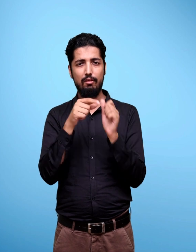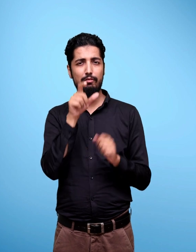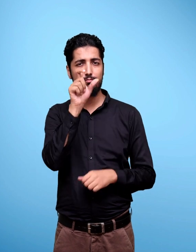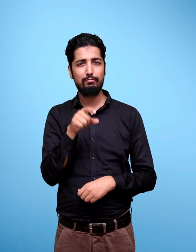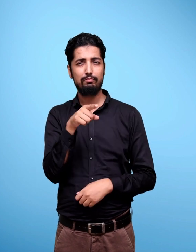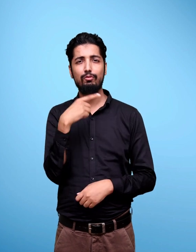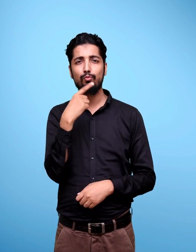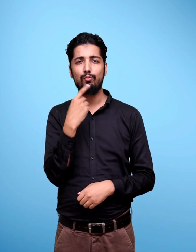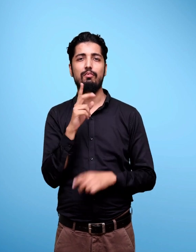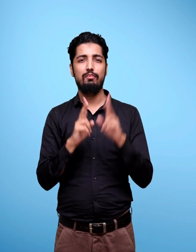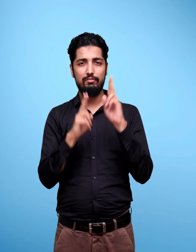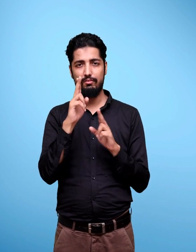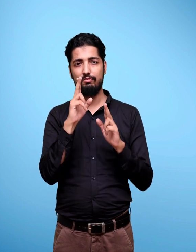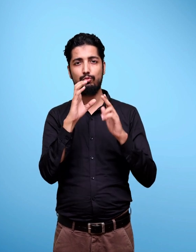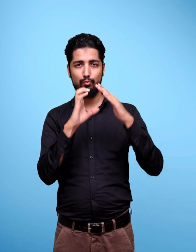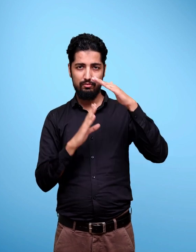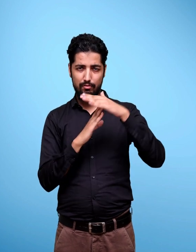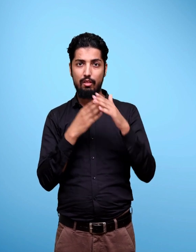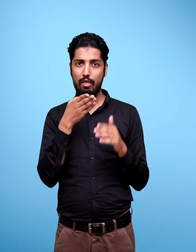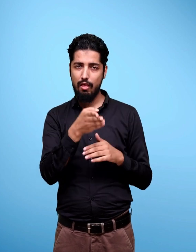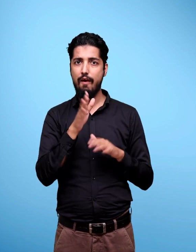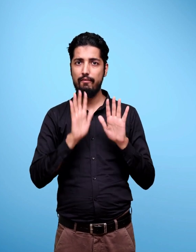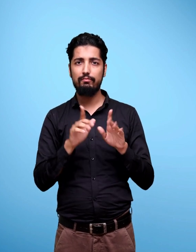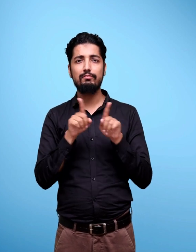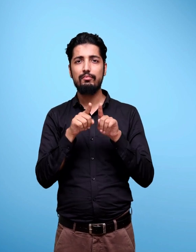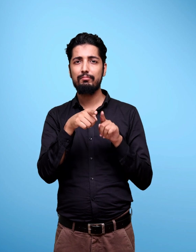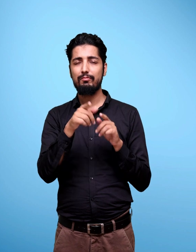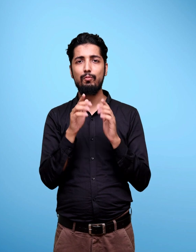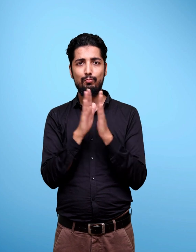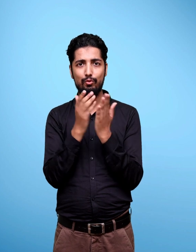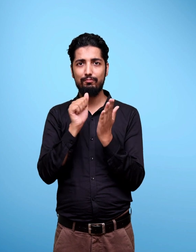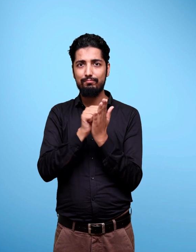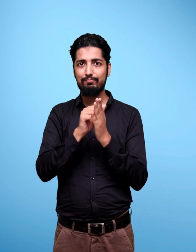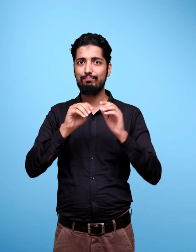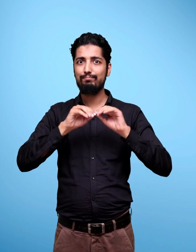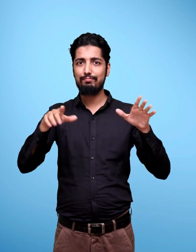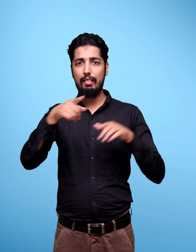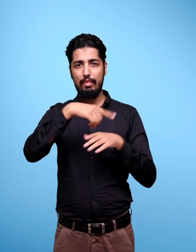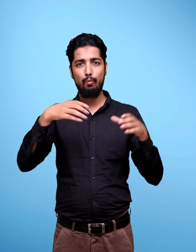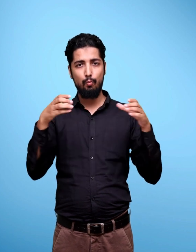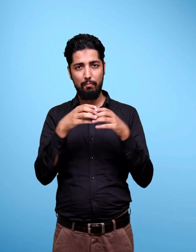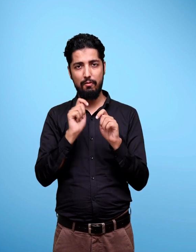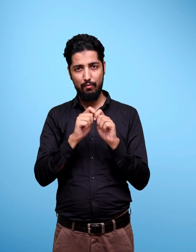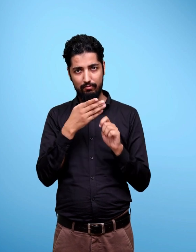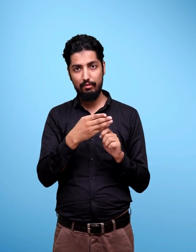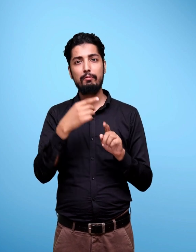Editor, contractual. Publication Division, NCERT.